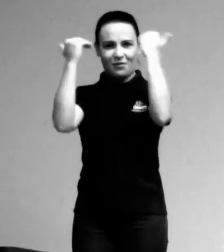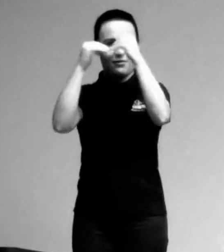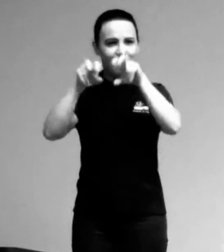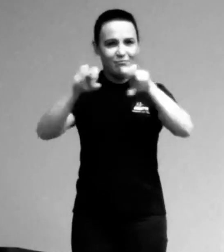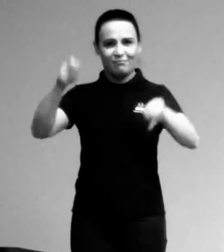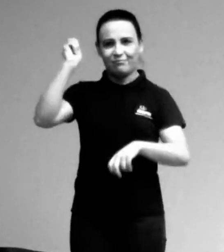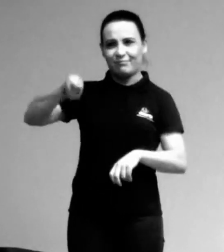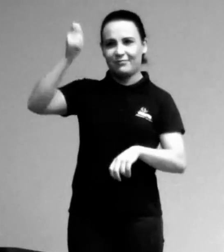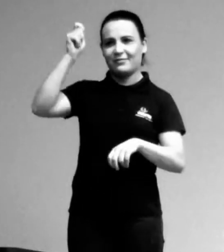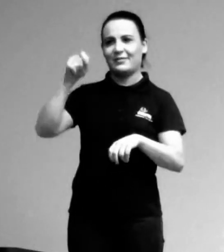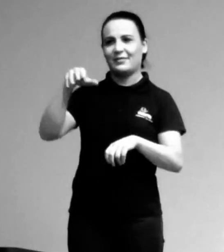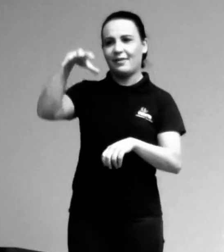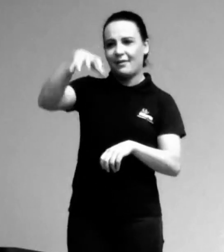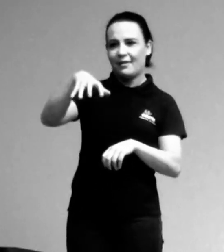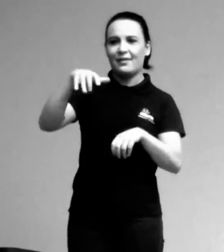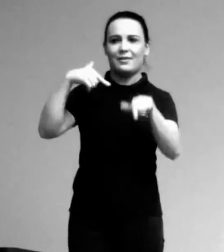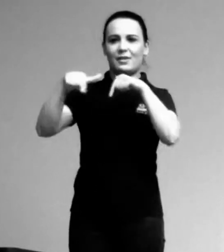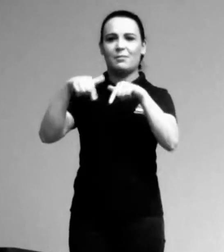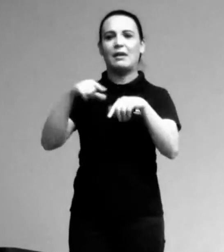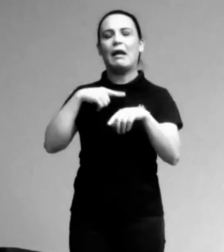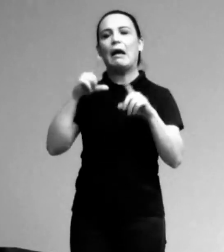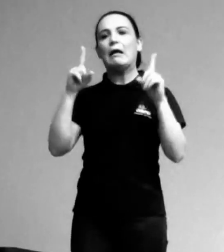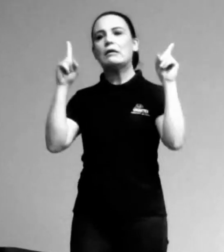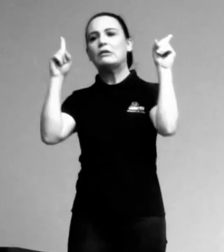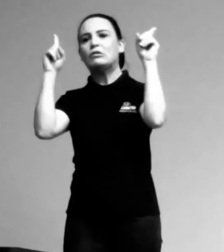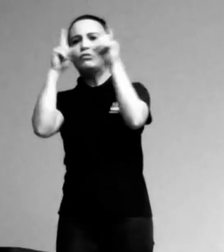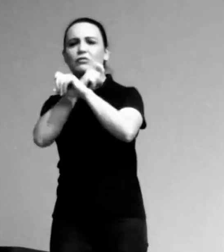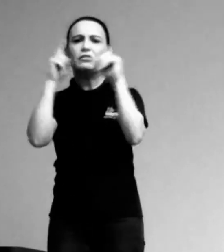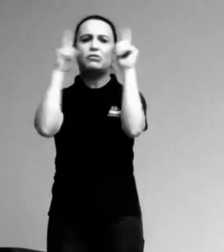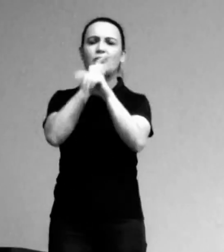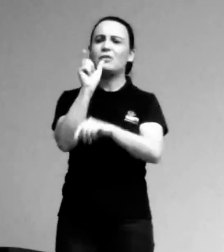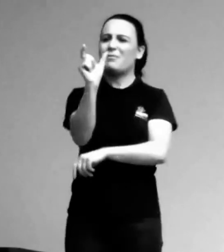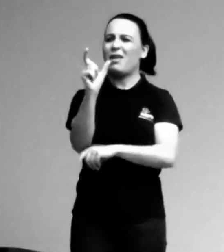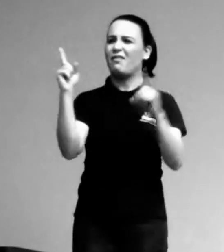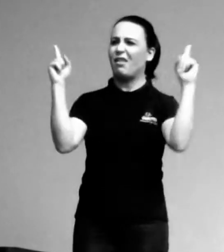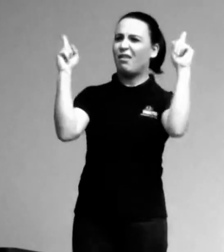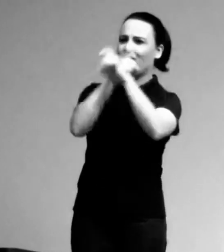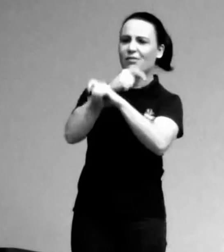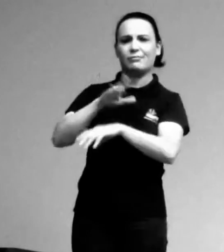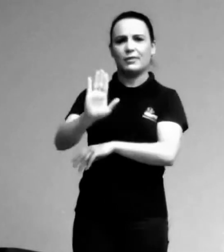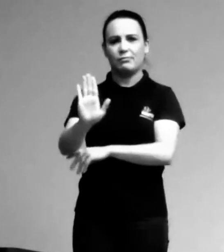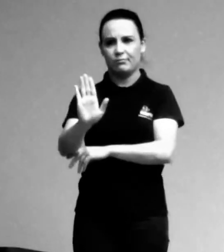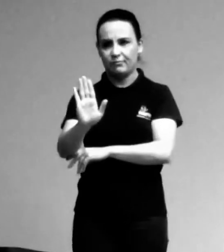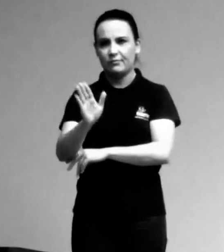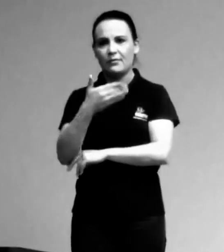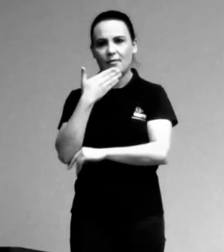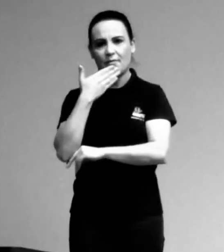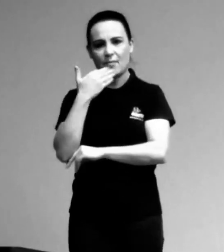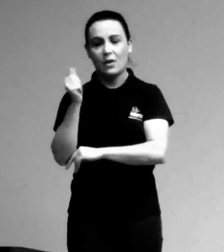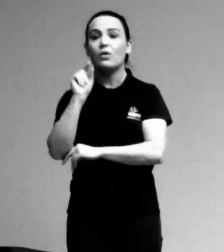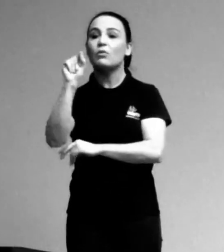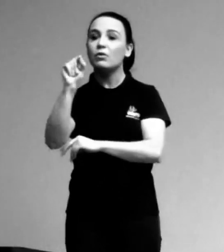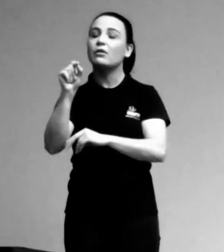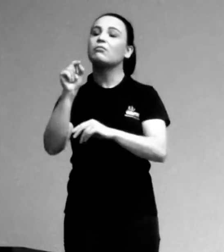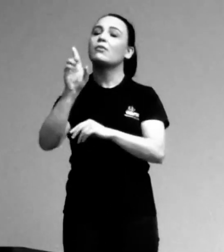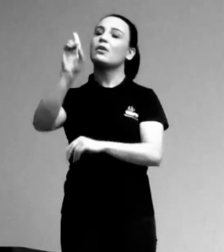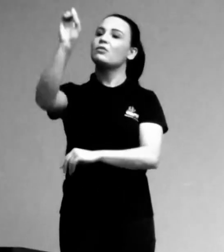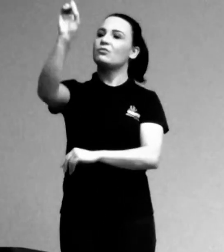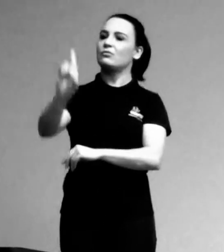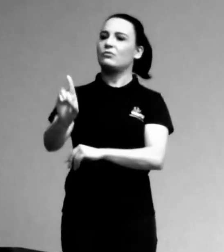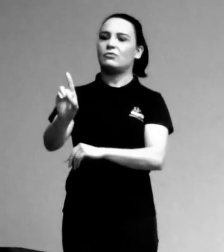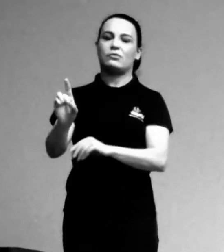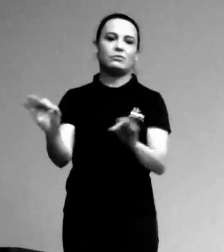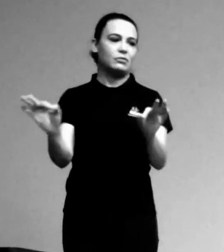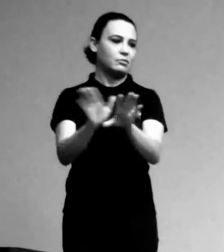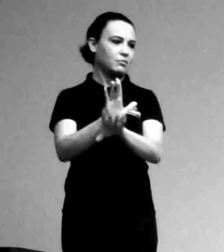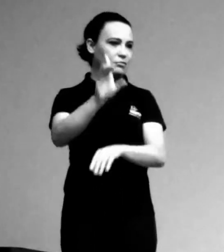vezes eu esqueço. É feio ficar falando palavras assim. Mas, enfim, na verdade, é o que eu quero dizer assim,